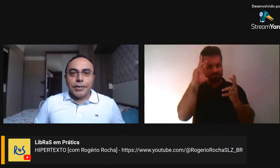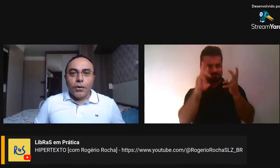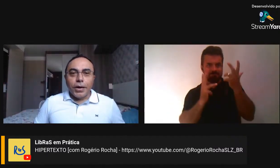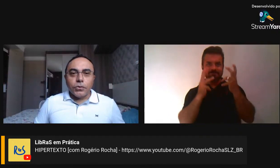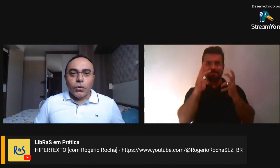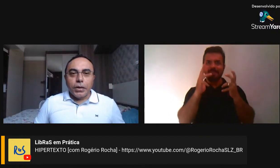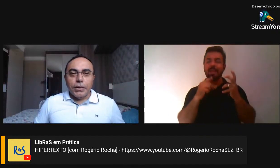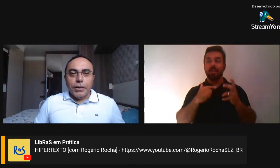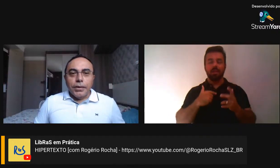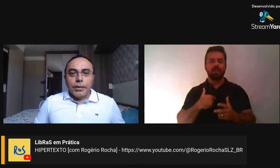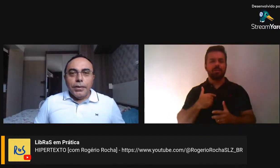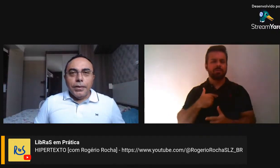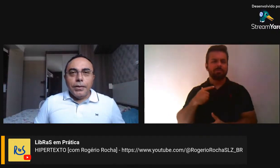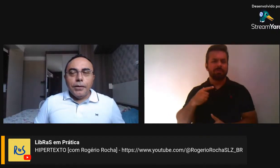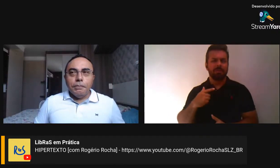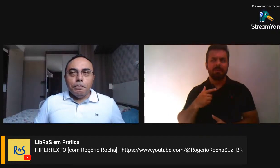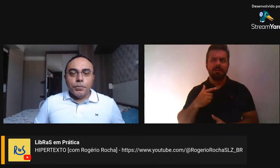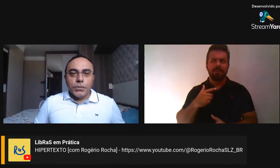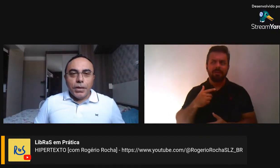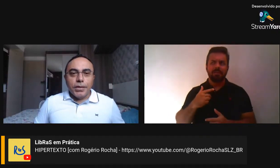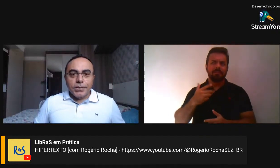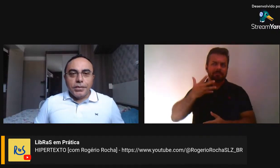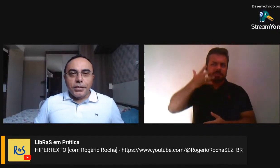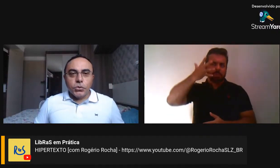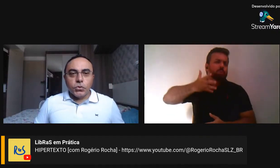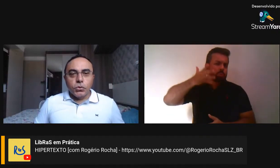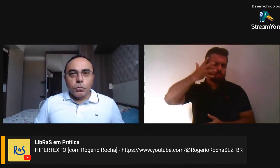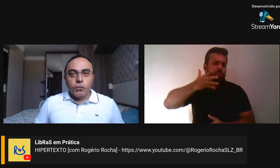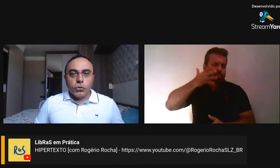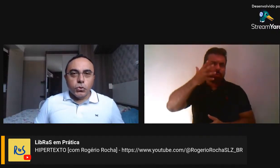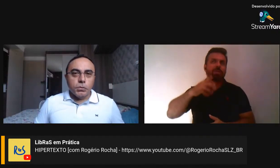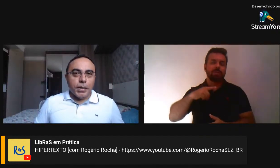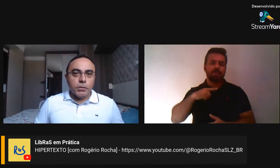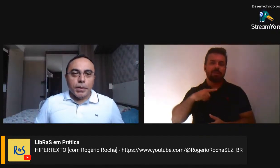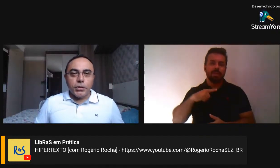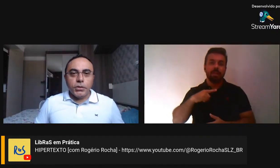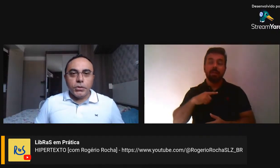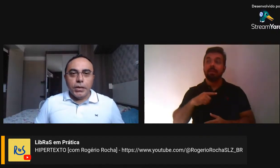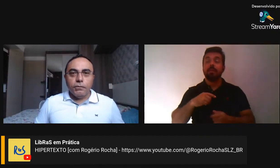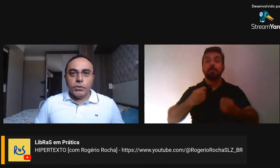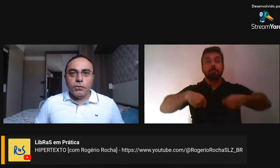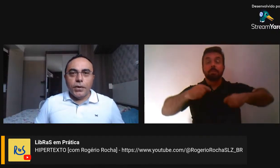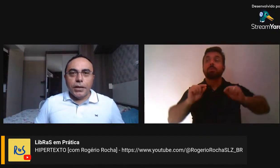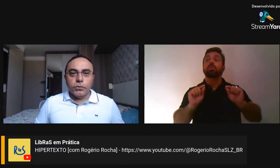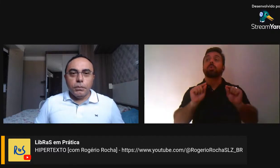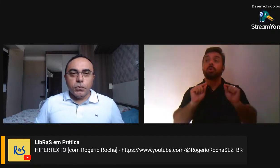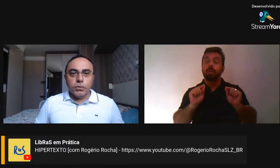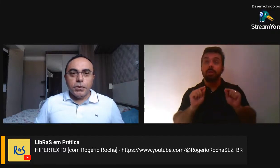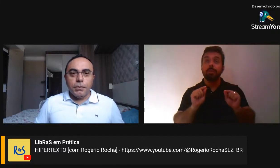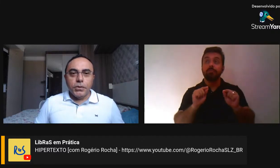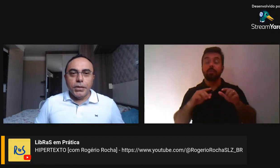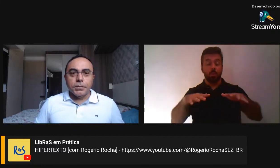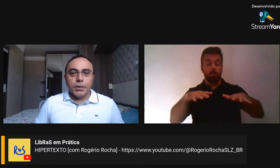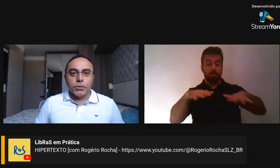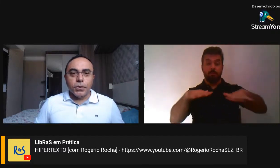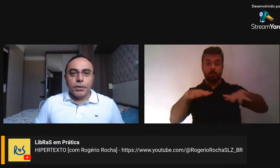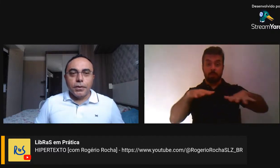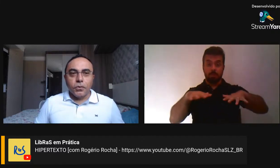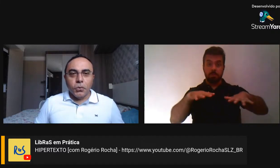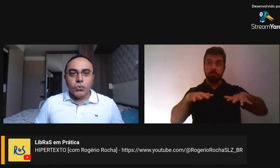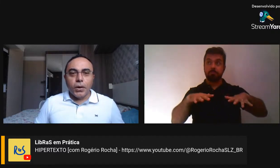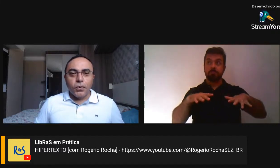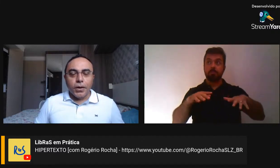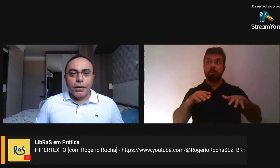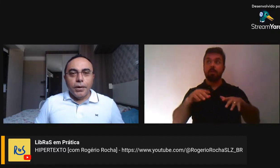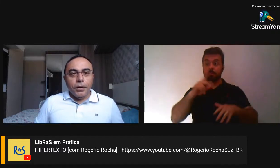área da oratória, e tem exercícios que os professores passam para a gente, que é você falar o tempo todo sem mexer as mãos, ó,